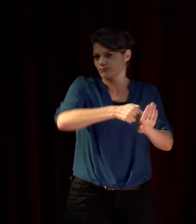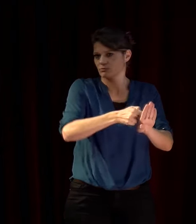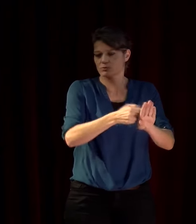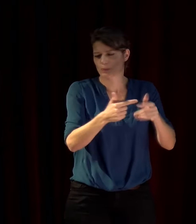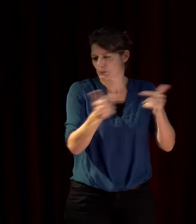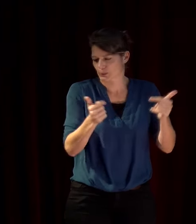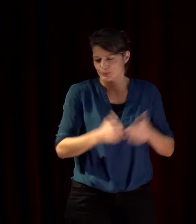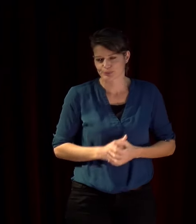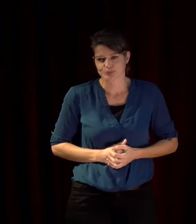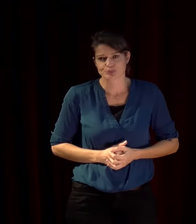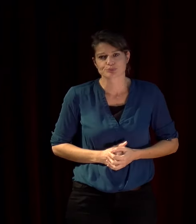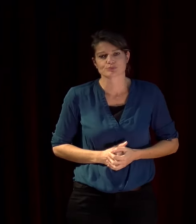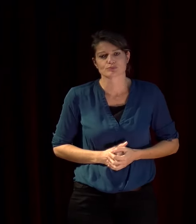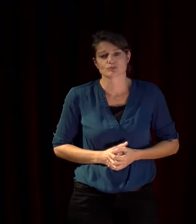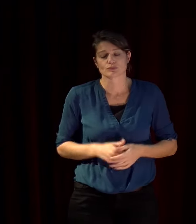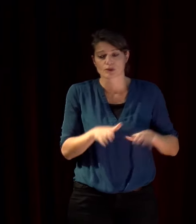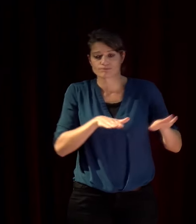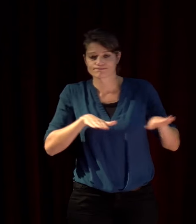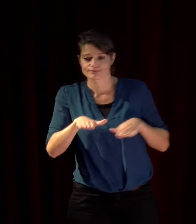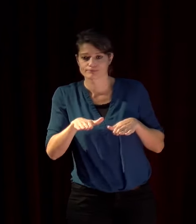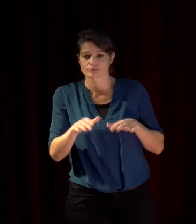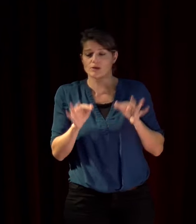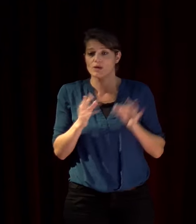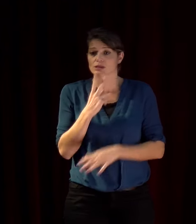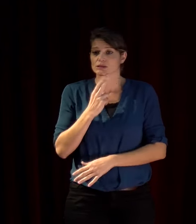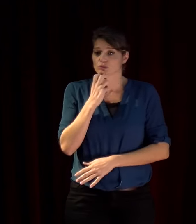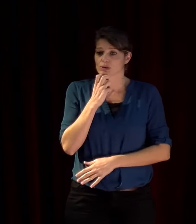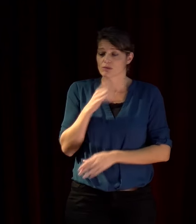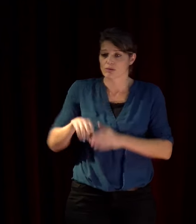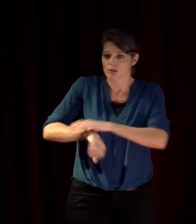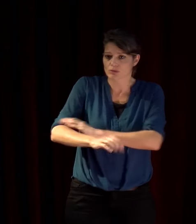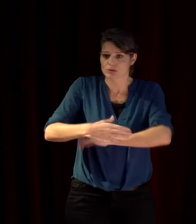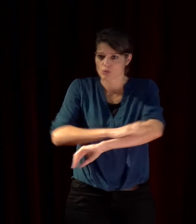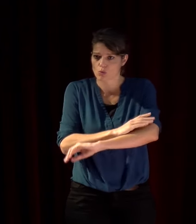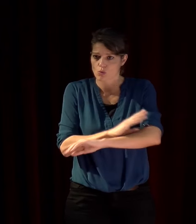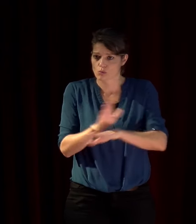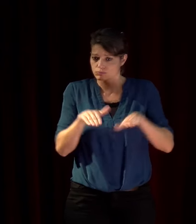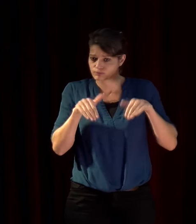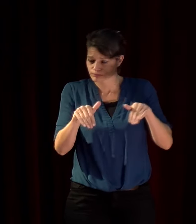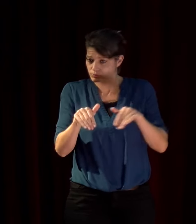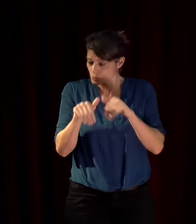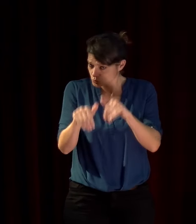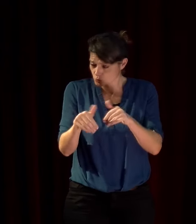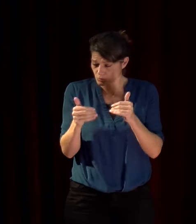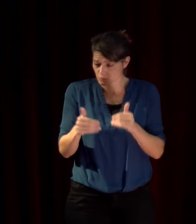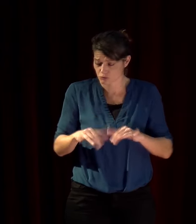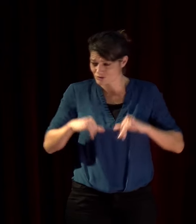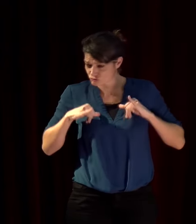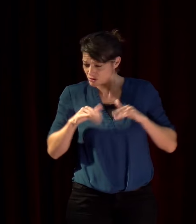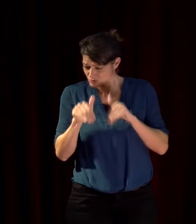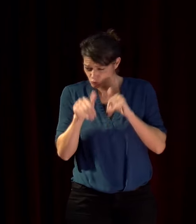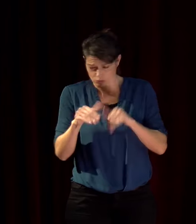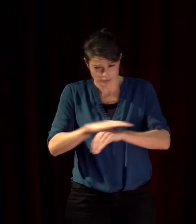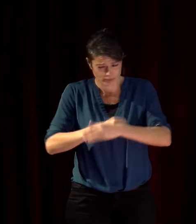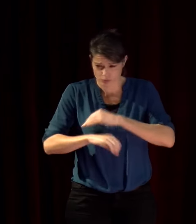or parallèlement l'engagement citoyen surtout des jeunes générations persiste et le deuxième aspect